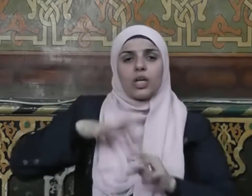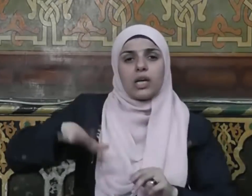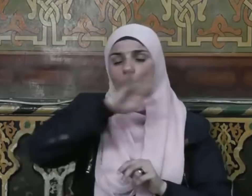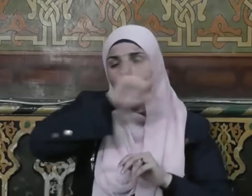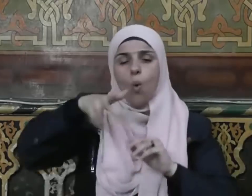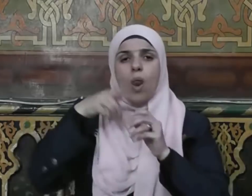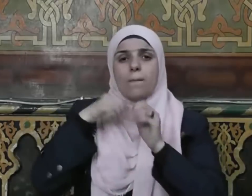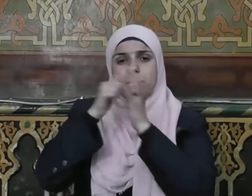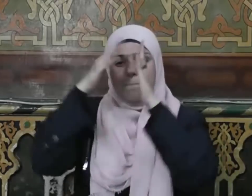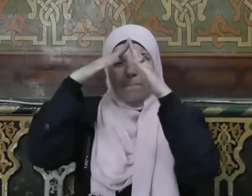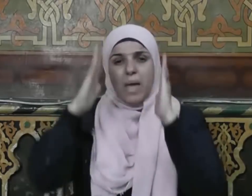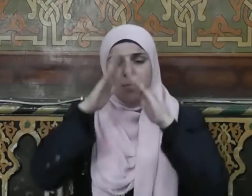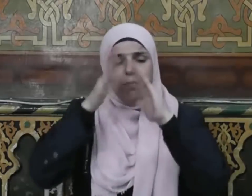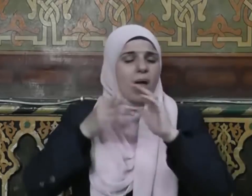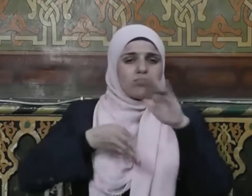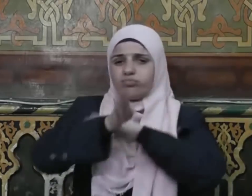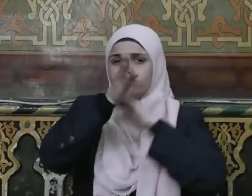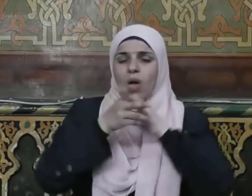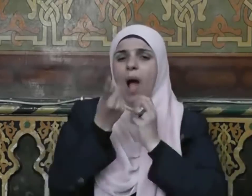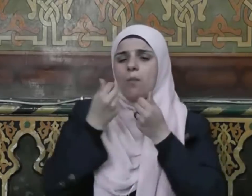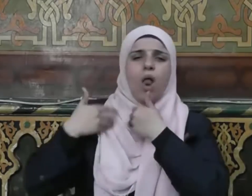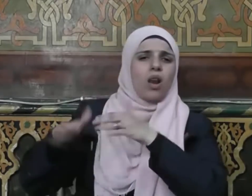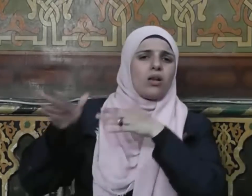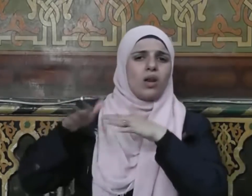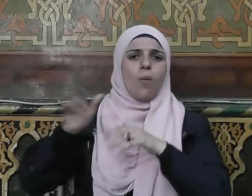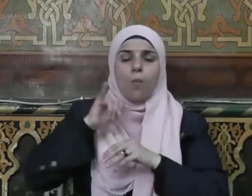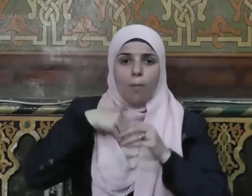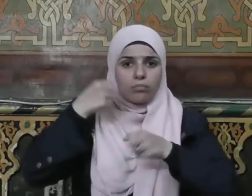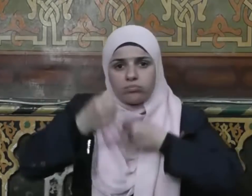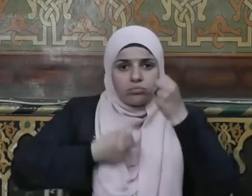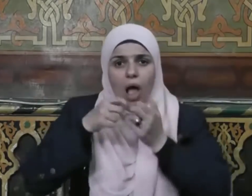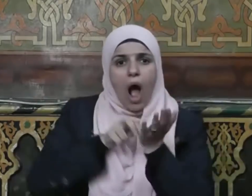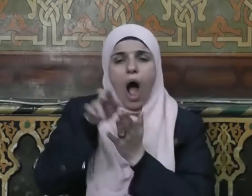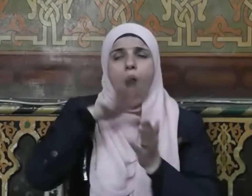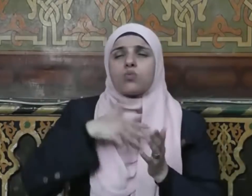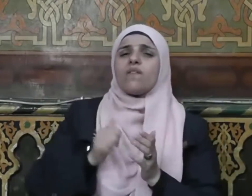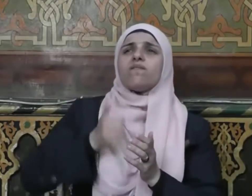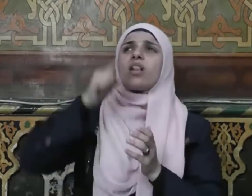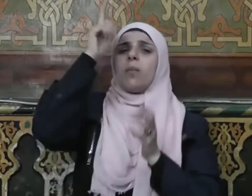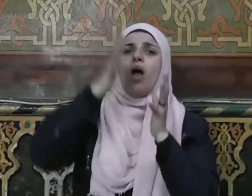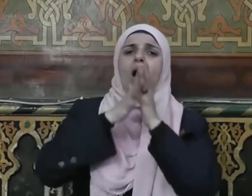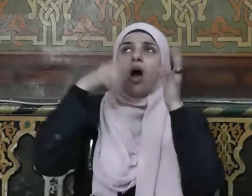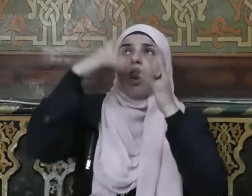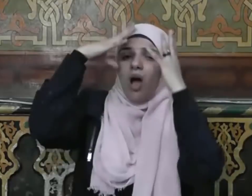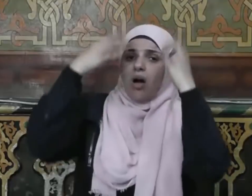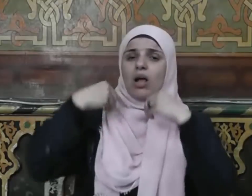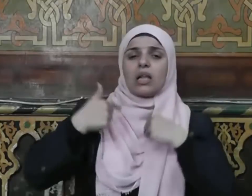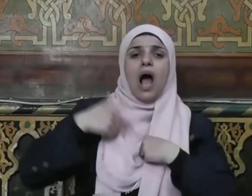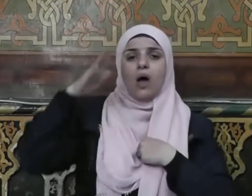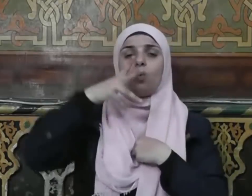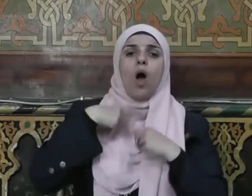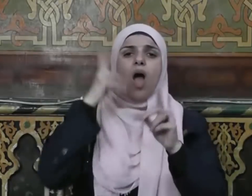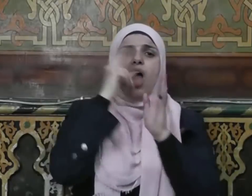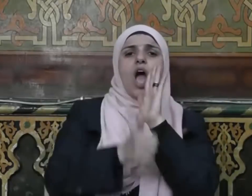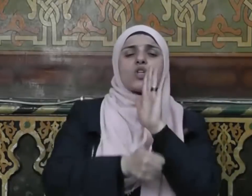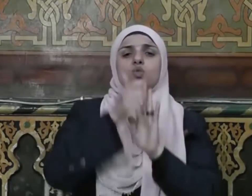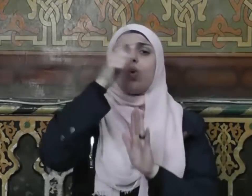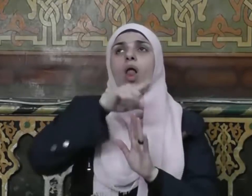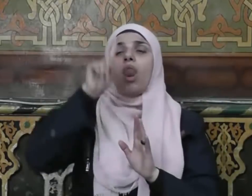الذين أخرجوا من ديارهم وأموالهم يبتغون فضلا من الله ورضوانا وينصرون الله